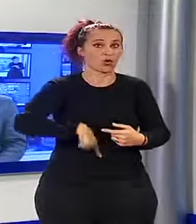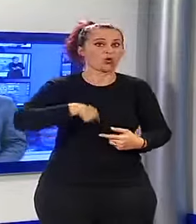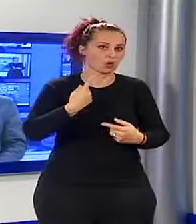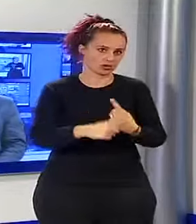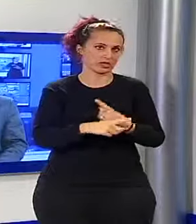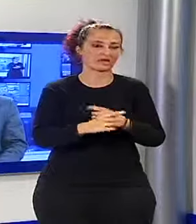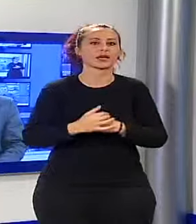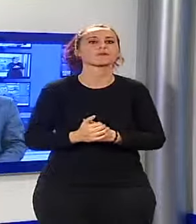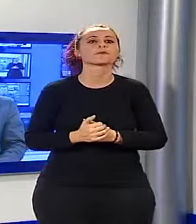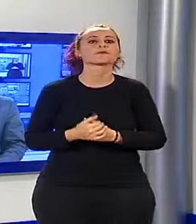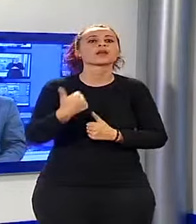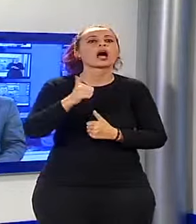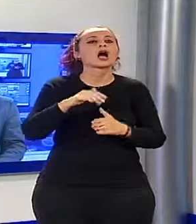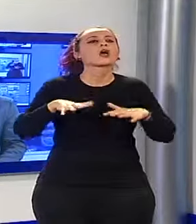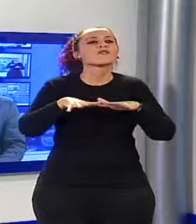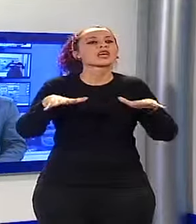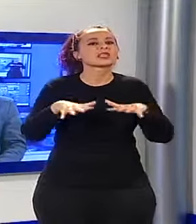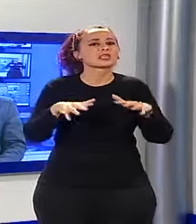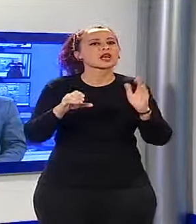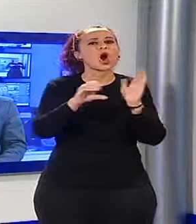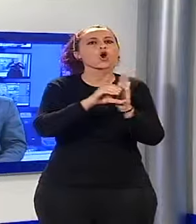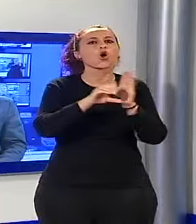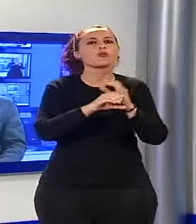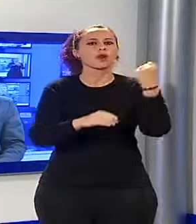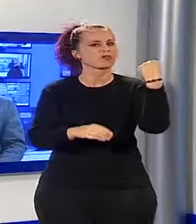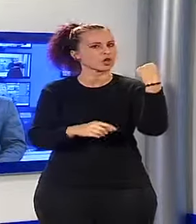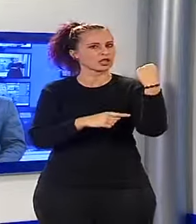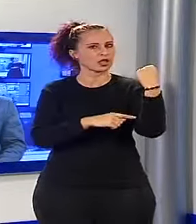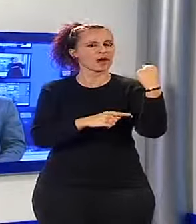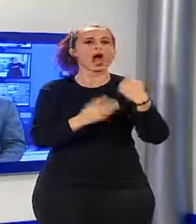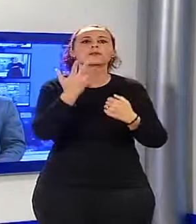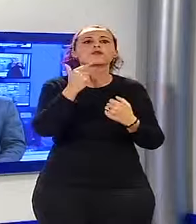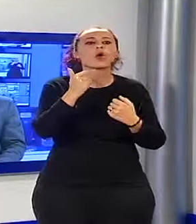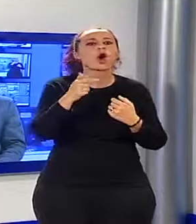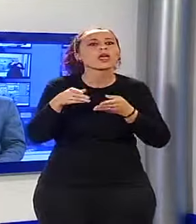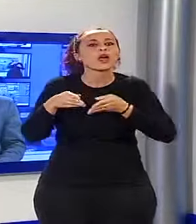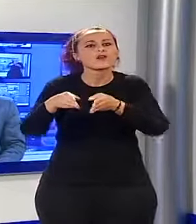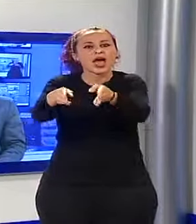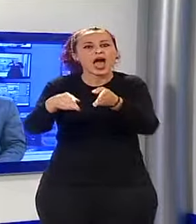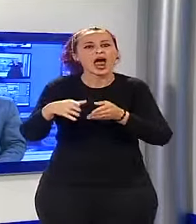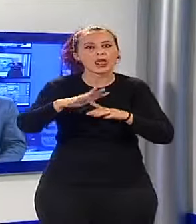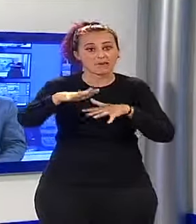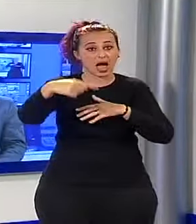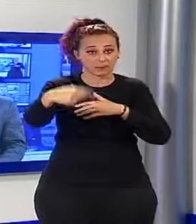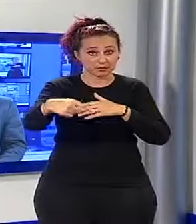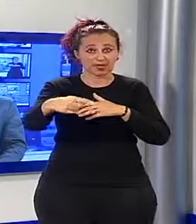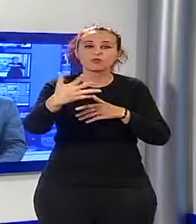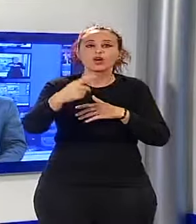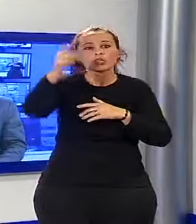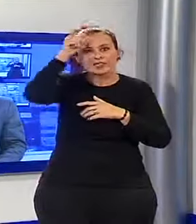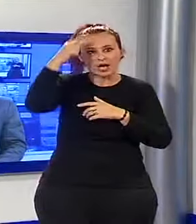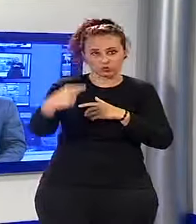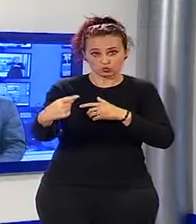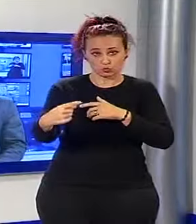Sempre in Versilia il comune di Forte dei Marmi vuole acquisire dallo Stato il viale a mare. Il sindaco Umberto